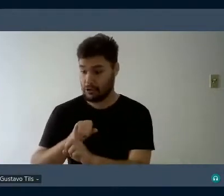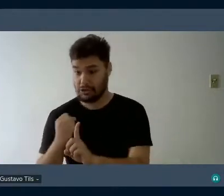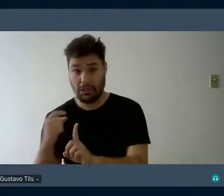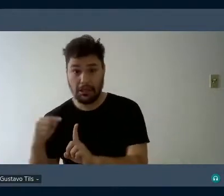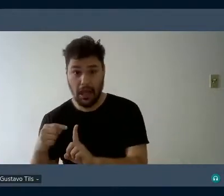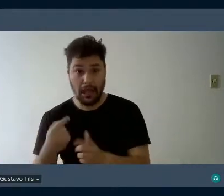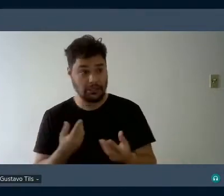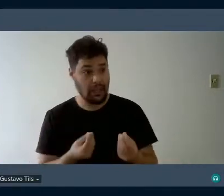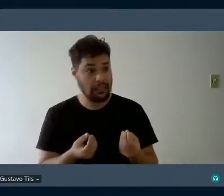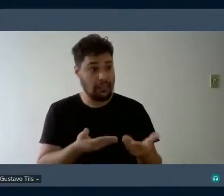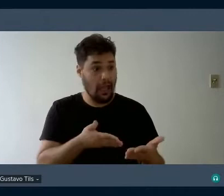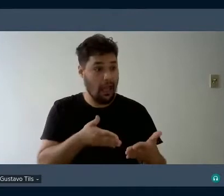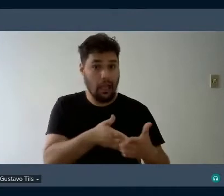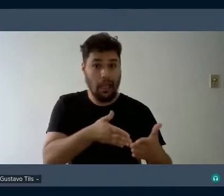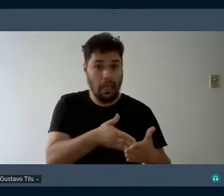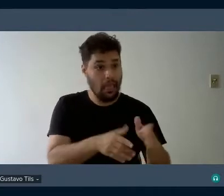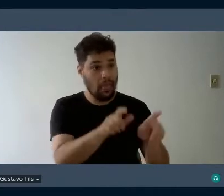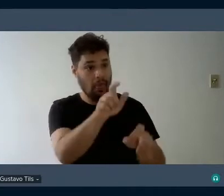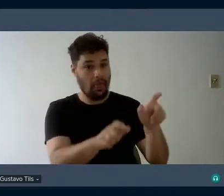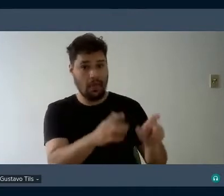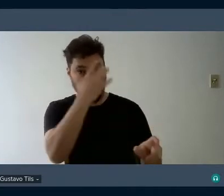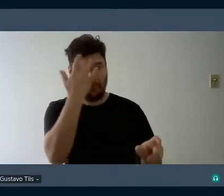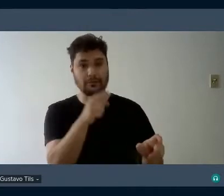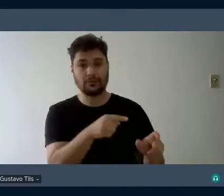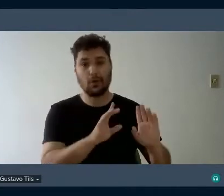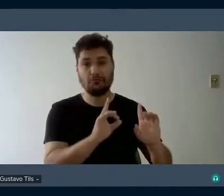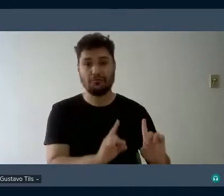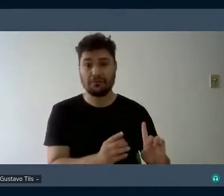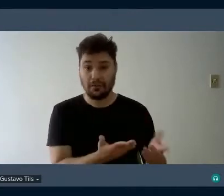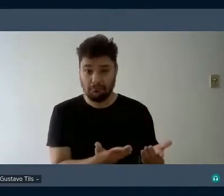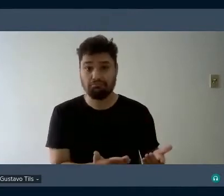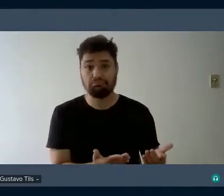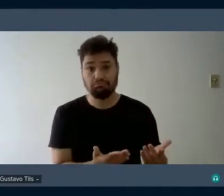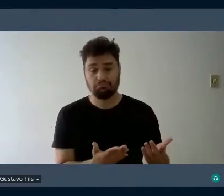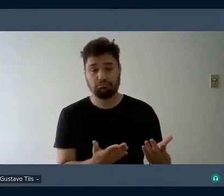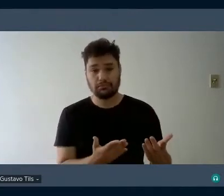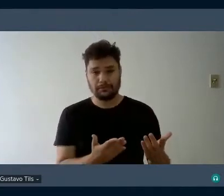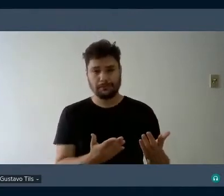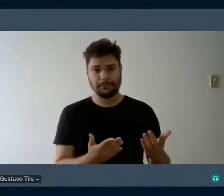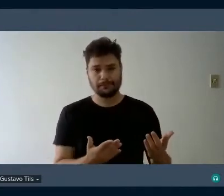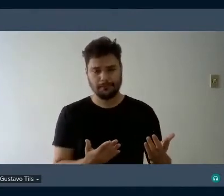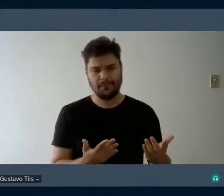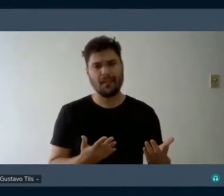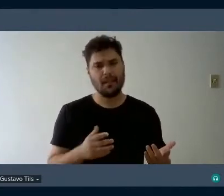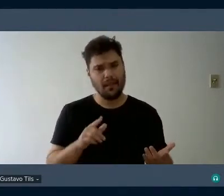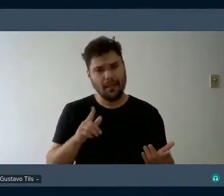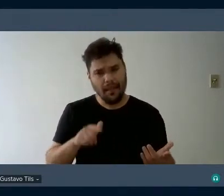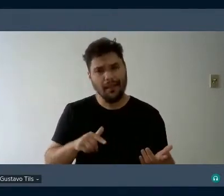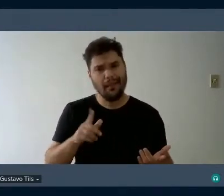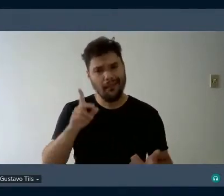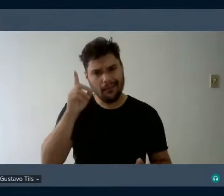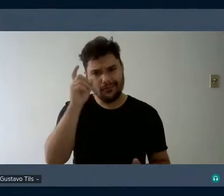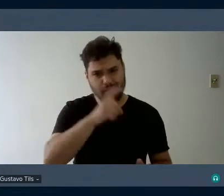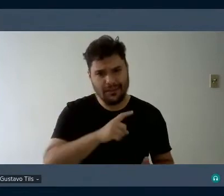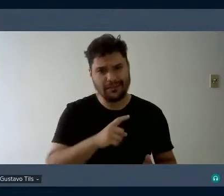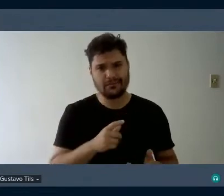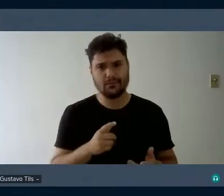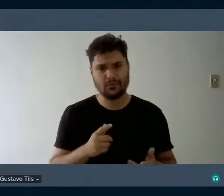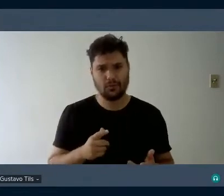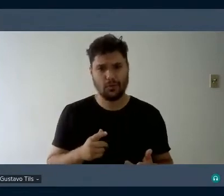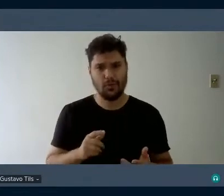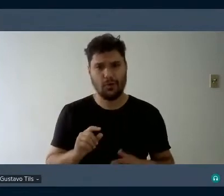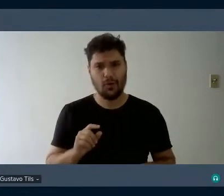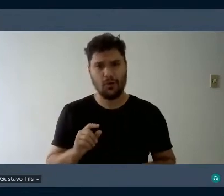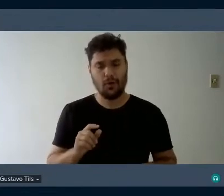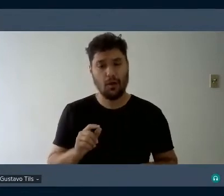pessoa em toda a sua integralidade, em suma. Deve ser muito difícil para qualquer outro viver